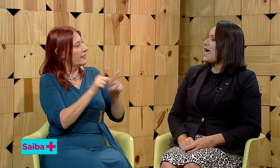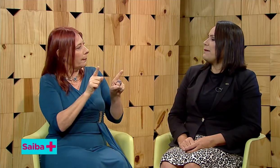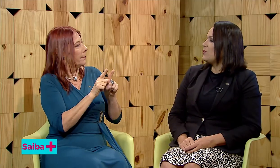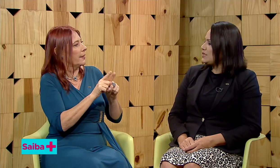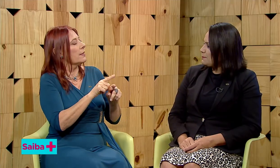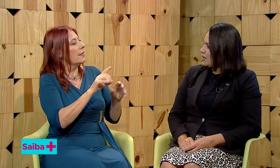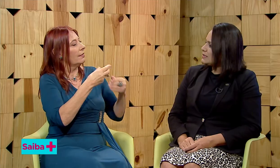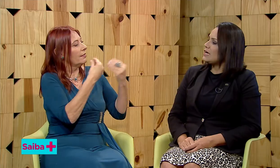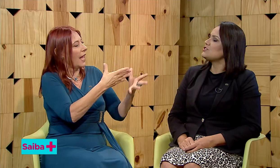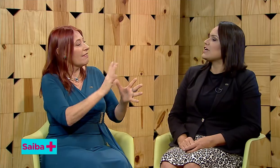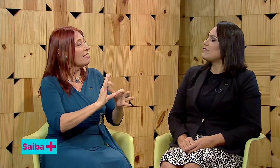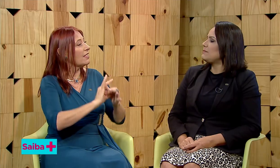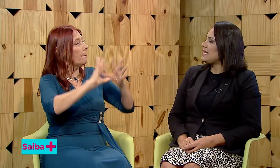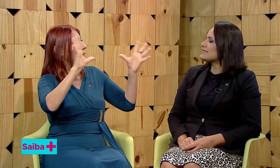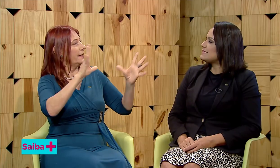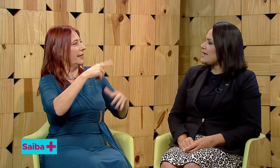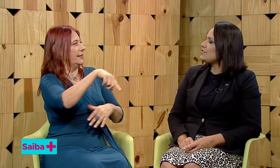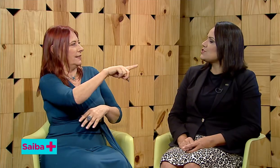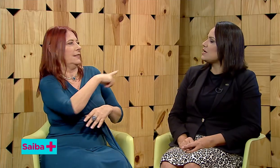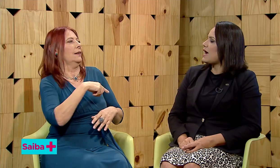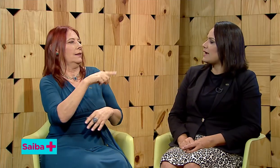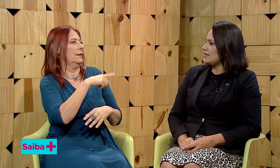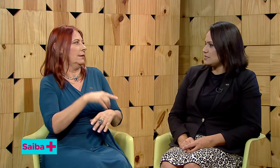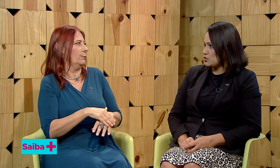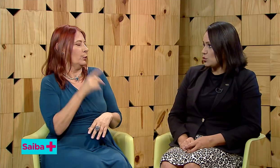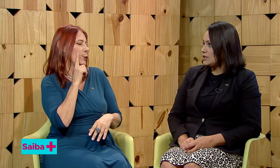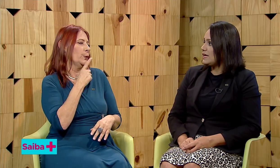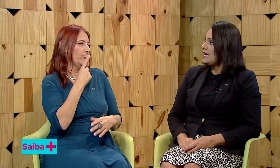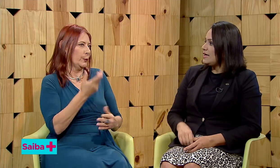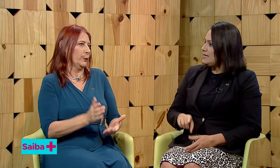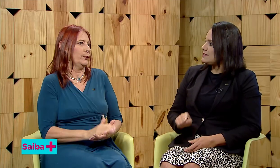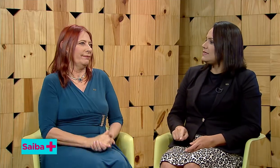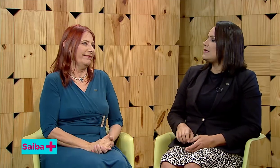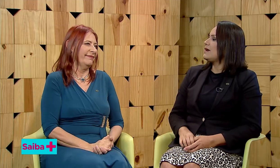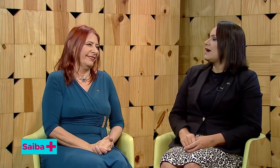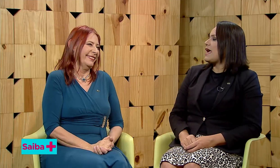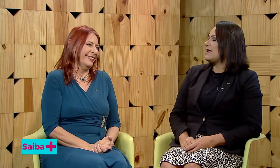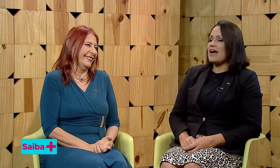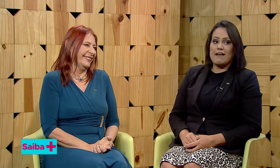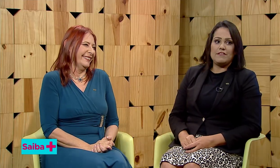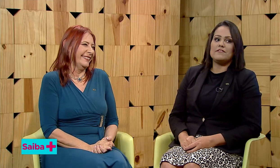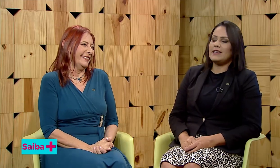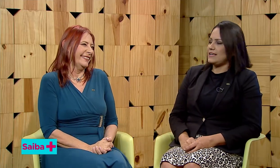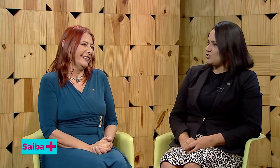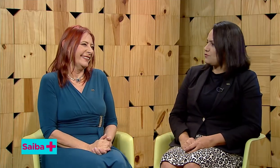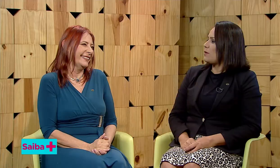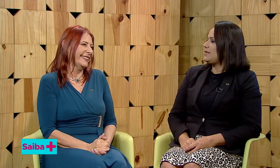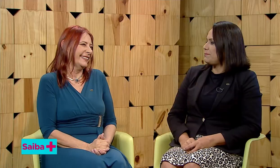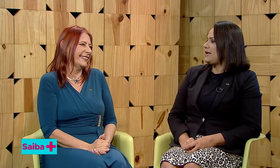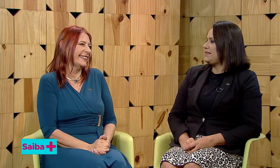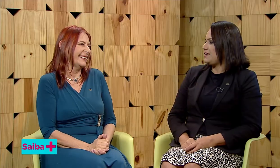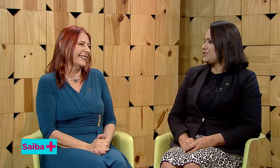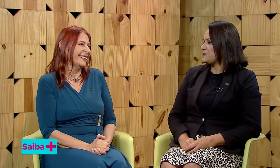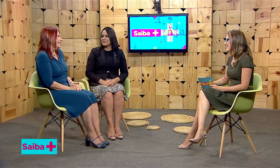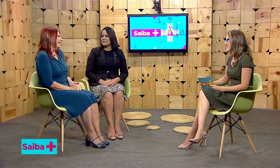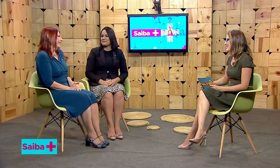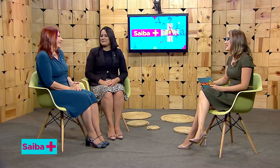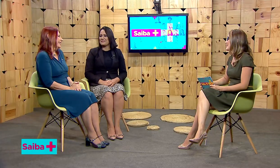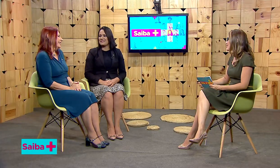é muito importante que a família aceite a criança surda e ensine ela a viver de forma independente. Que linda